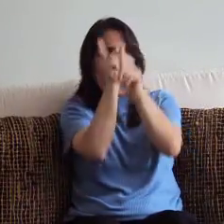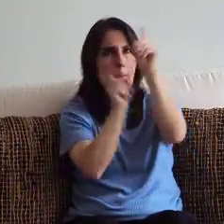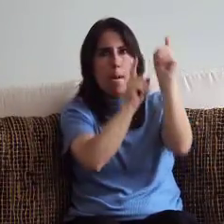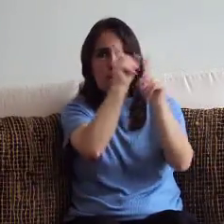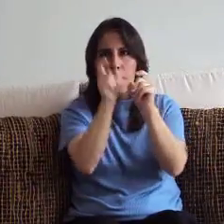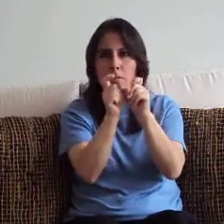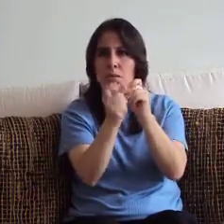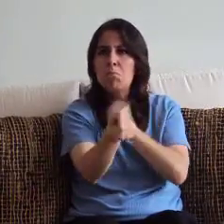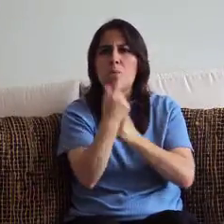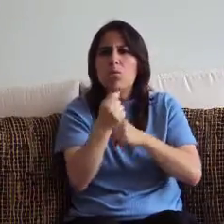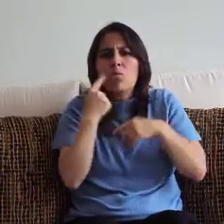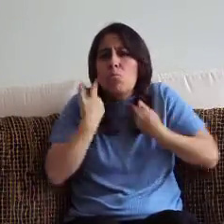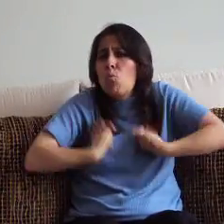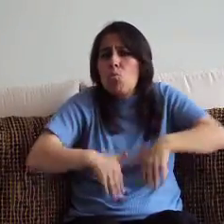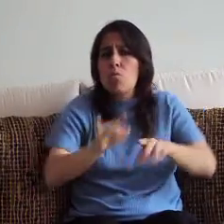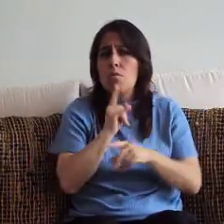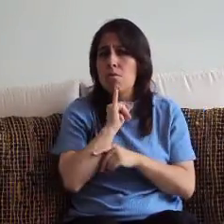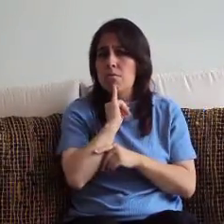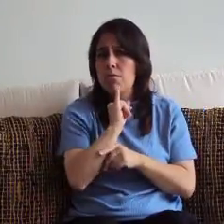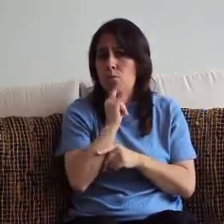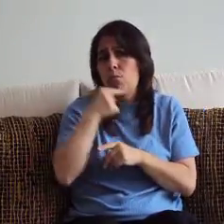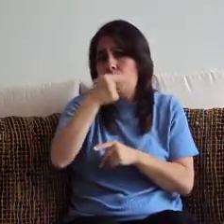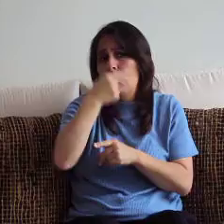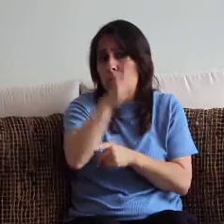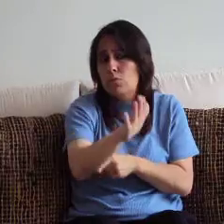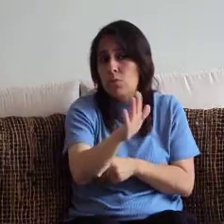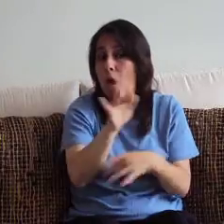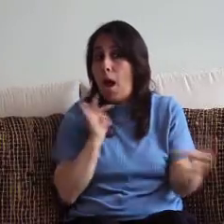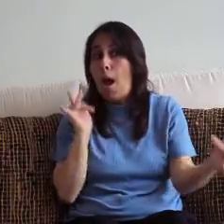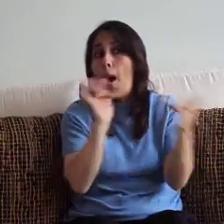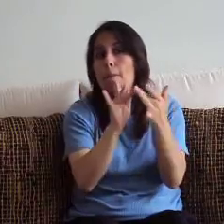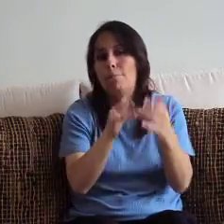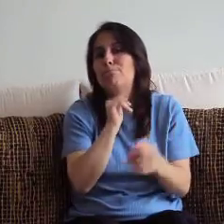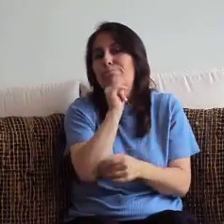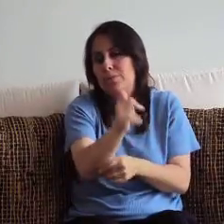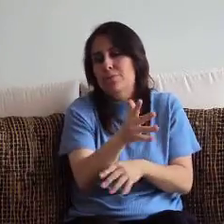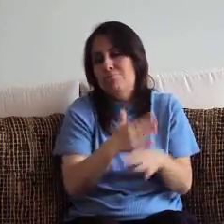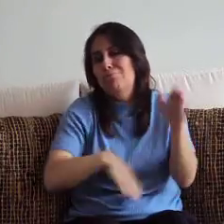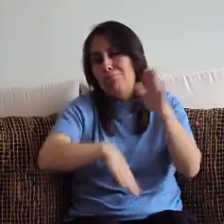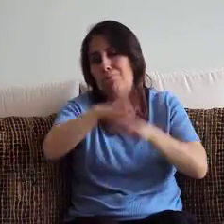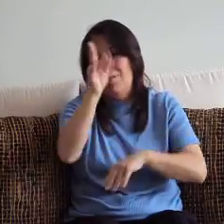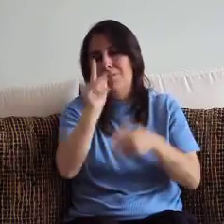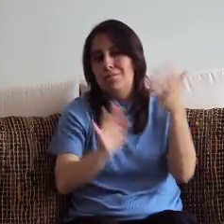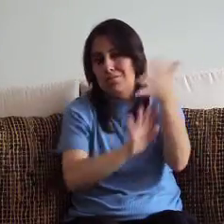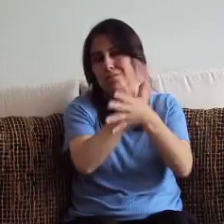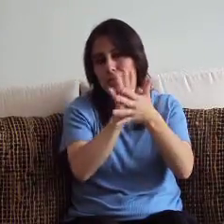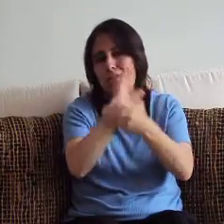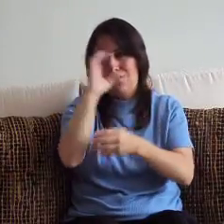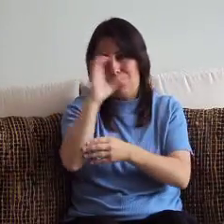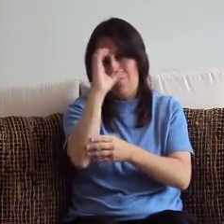sobre cualquier lengua y a la lengua de ciencias colombianas como el ejemplo de la lengua de ciencias que caían.